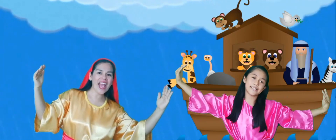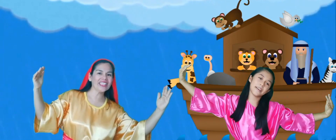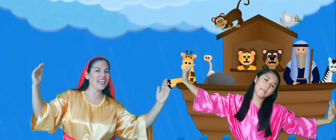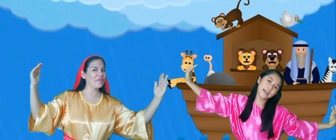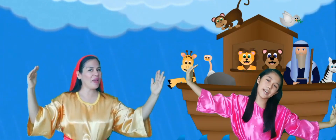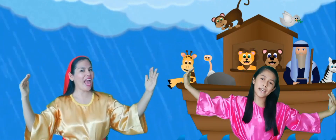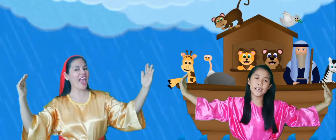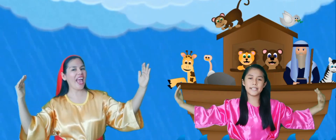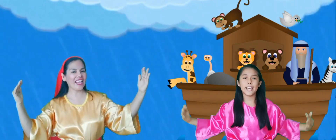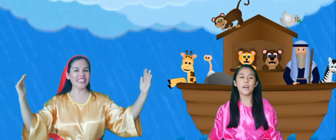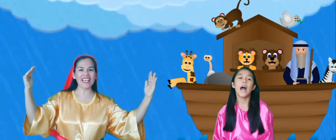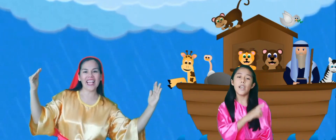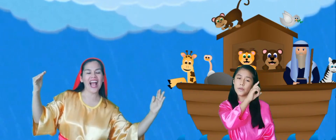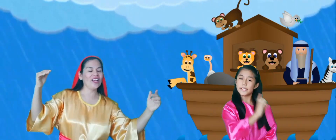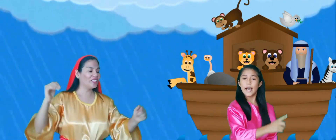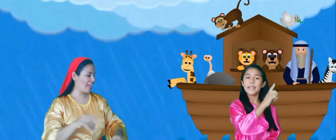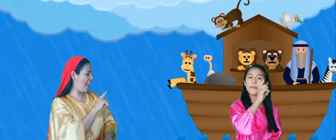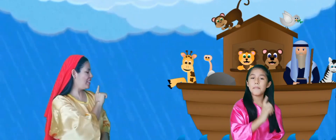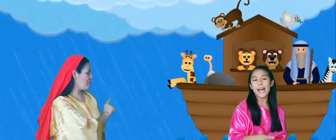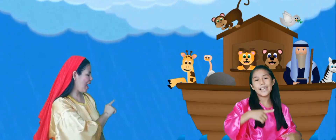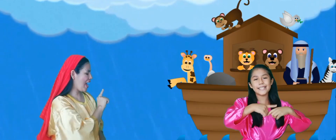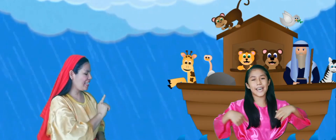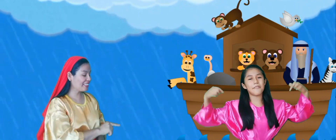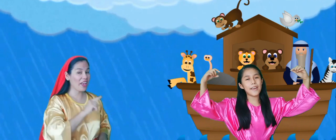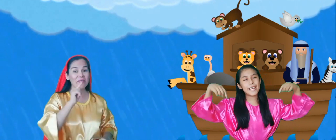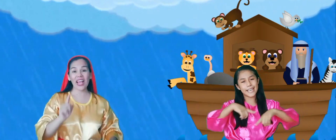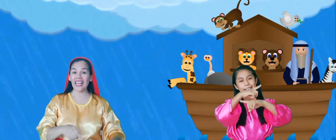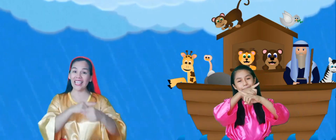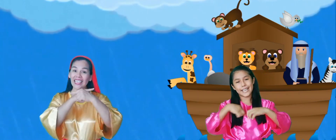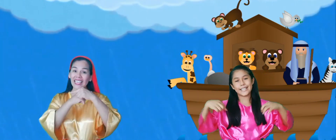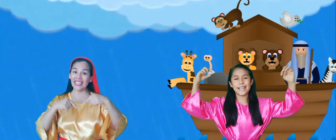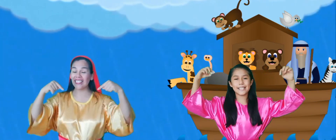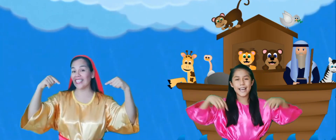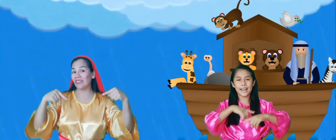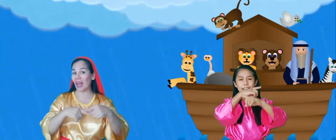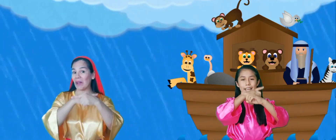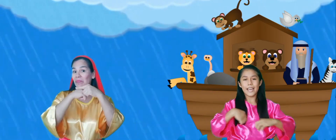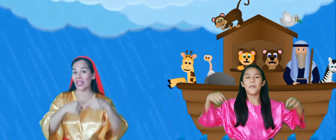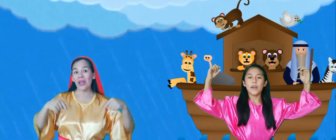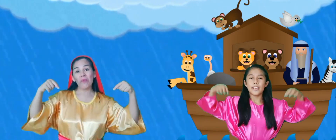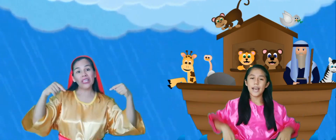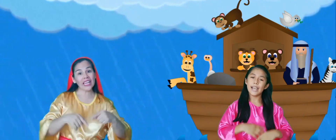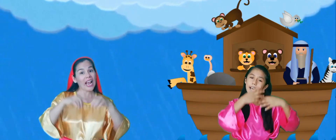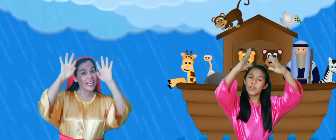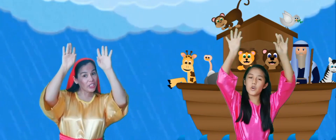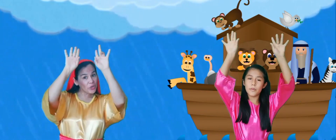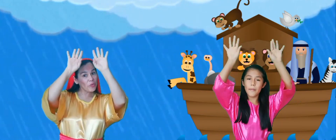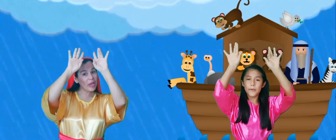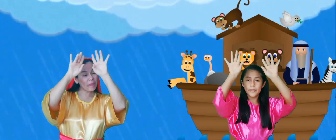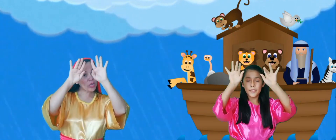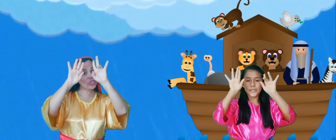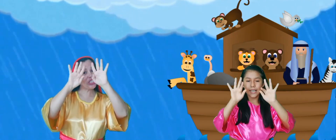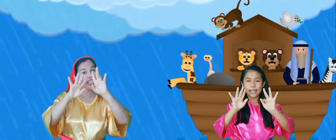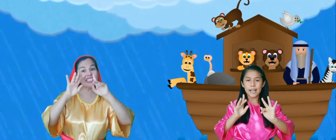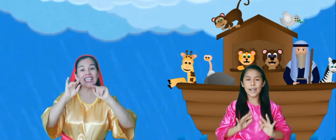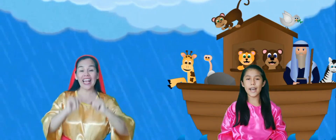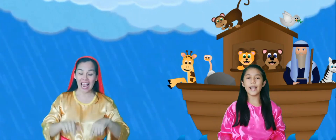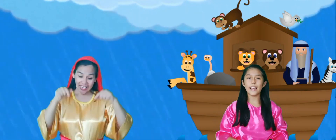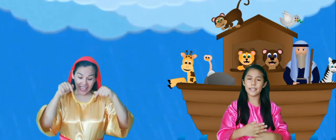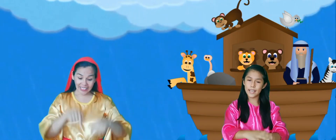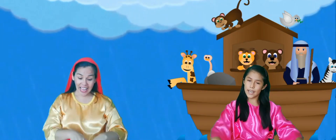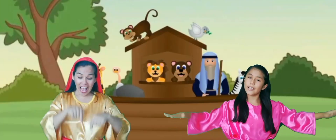mece y mece y a los animales que felices van, pues ya la lluvia pronto